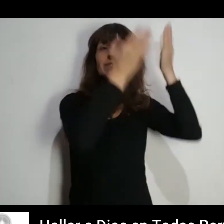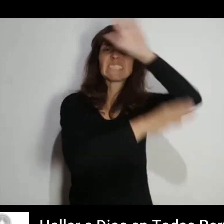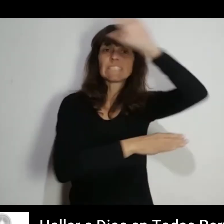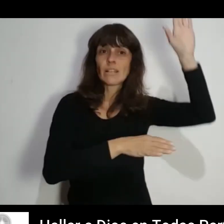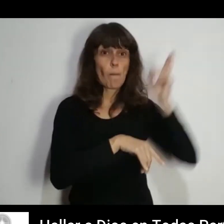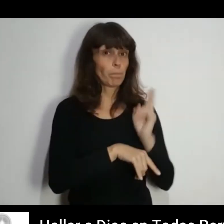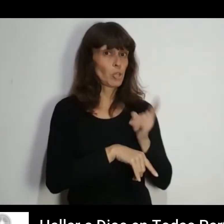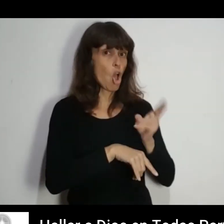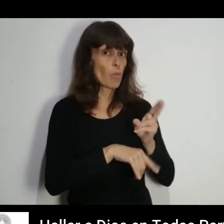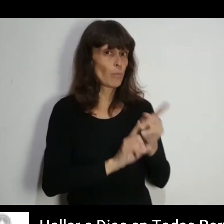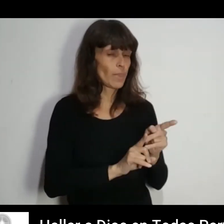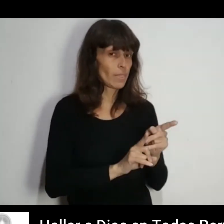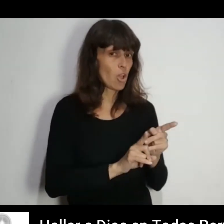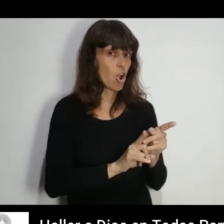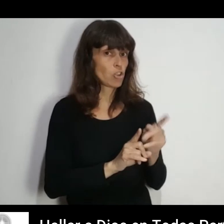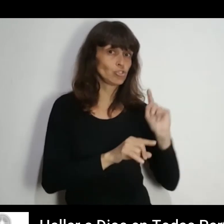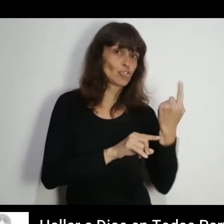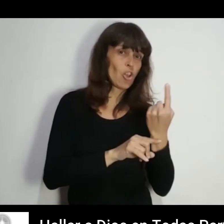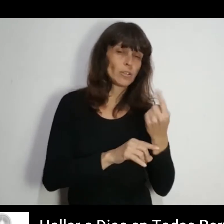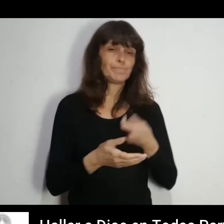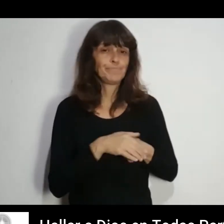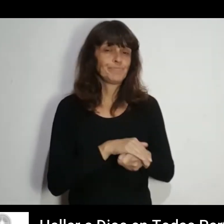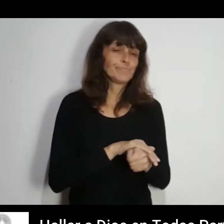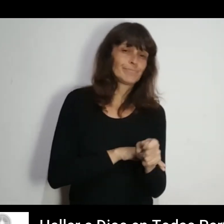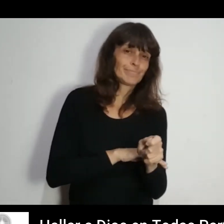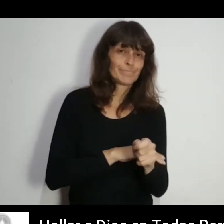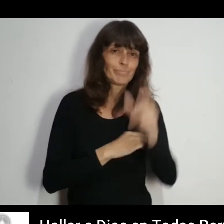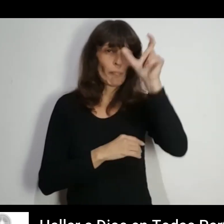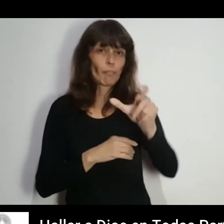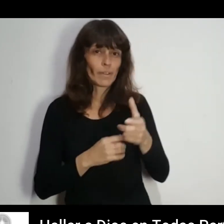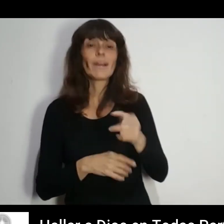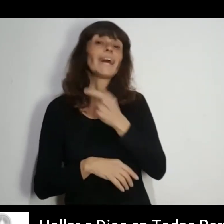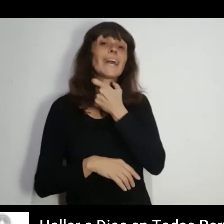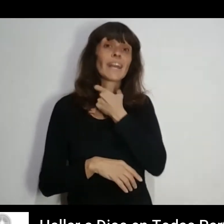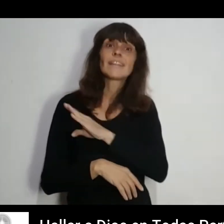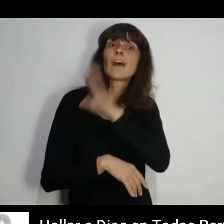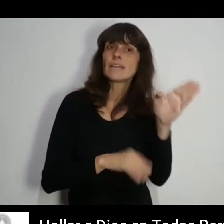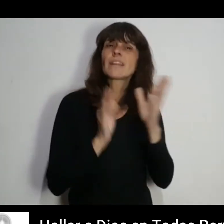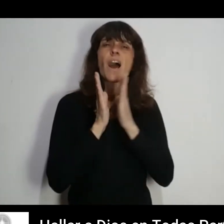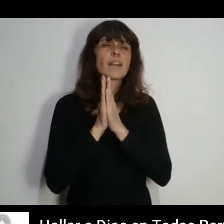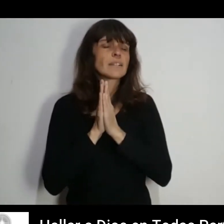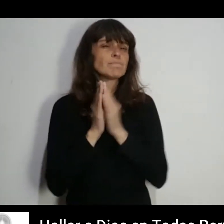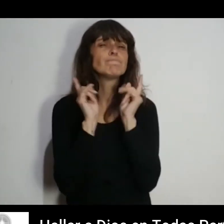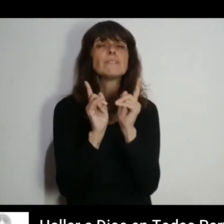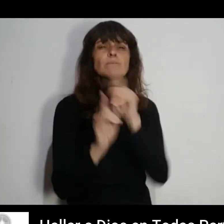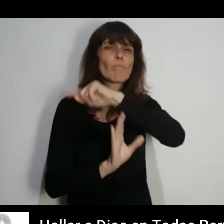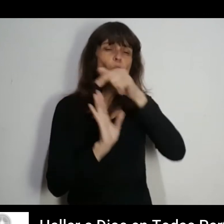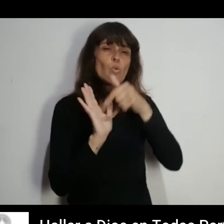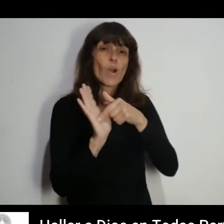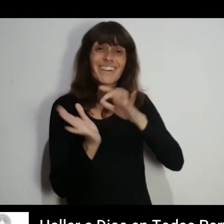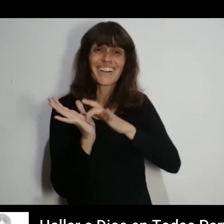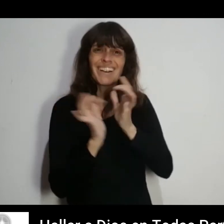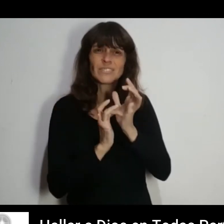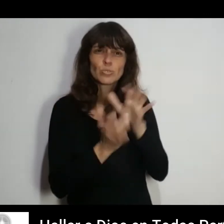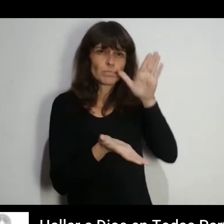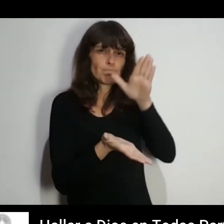Como estaba prohibido ir allí sin un guía Tuve que sobornar al guardia Quería rezar en el lugar donde Jesús había puesto